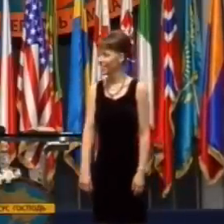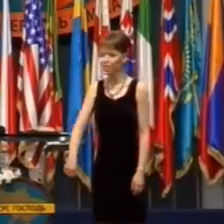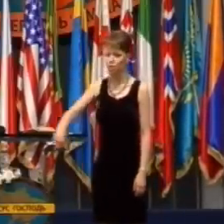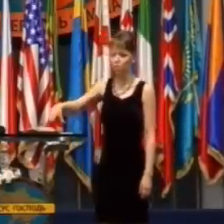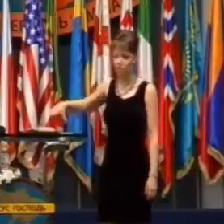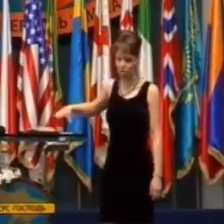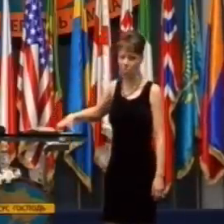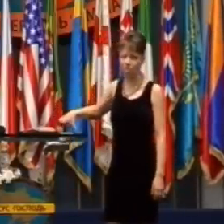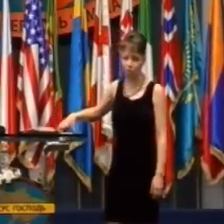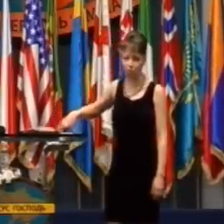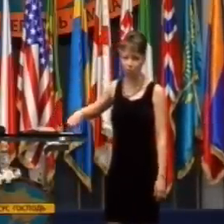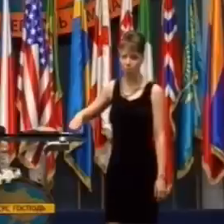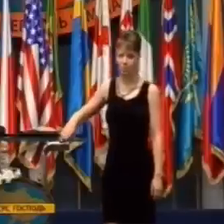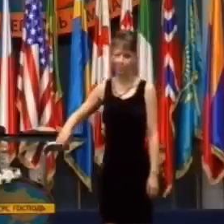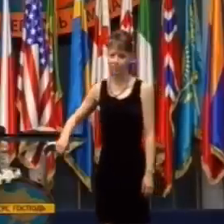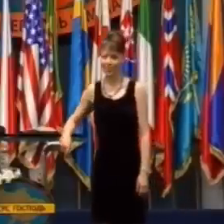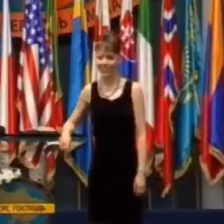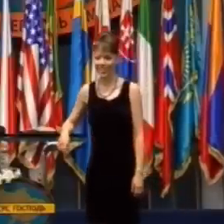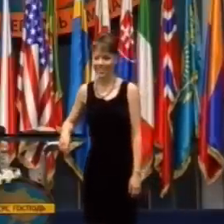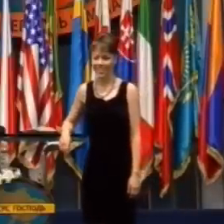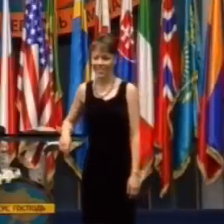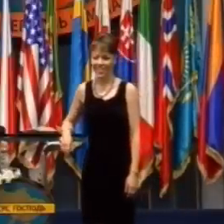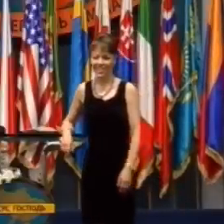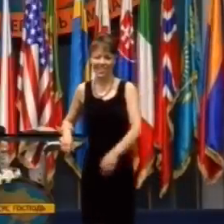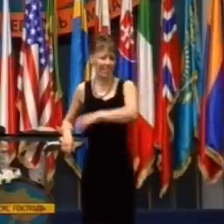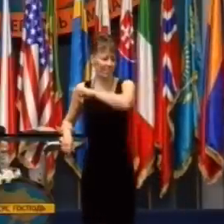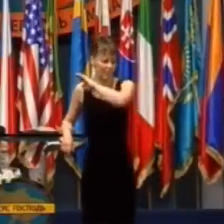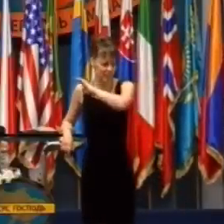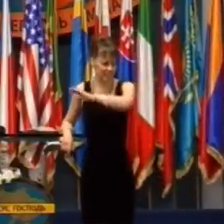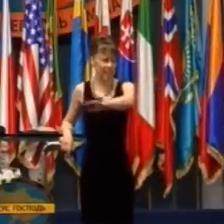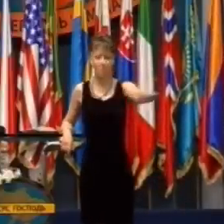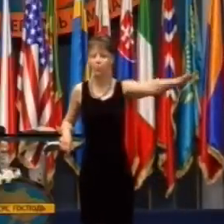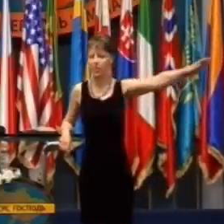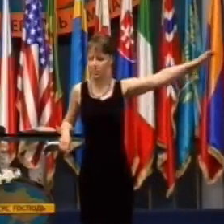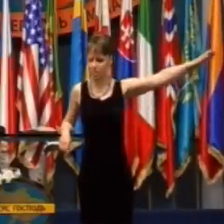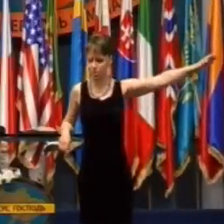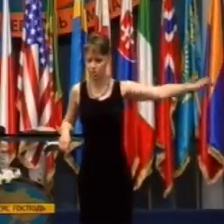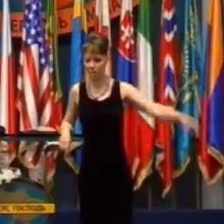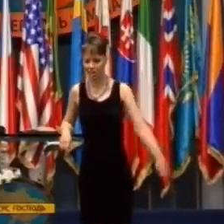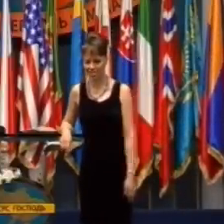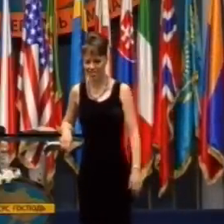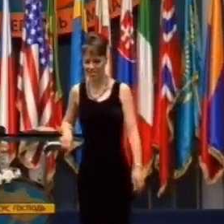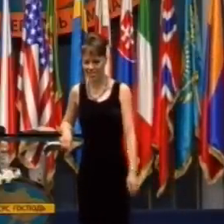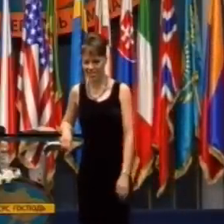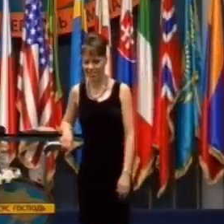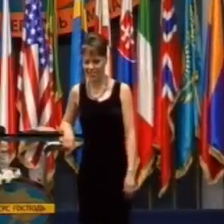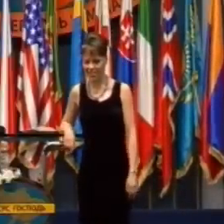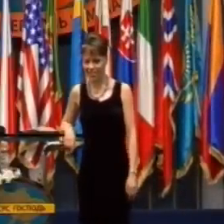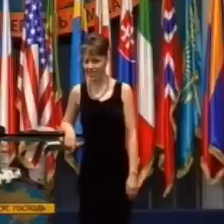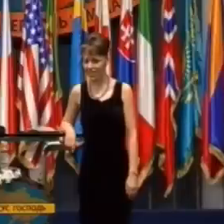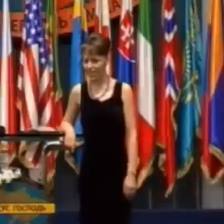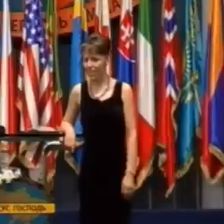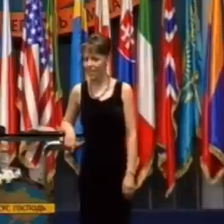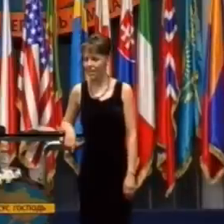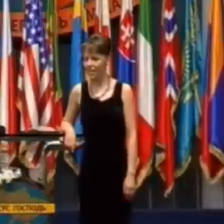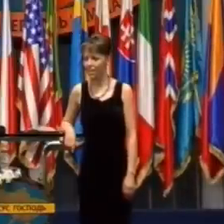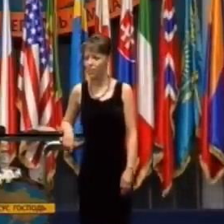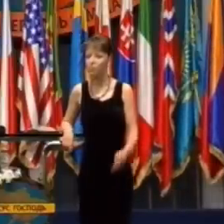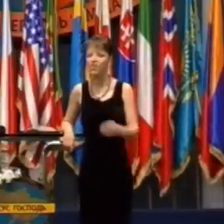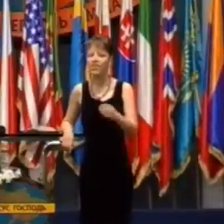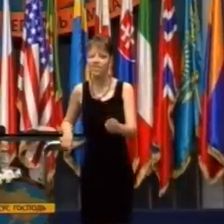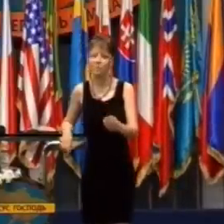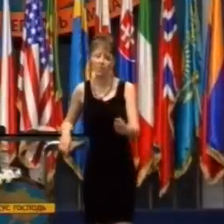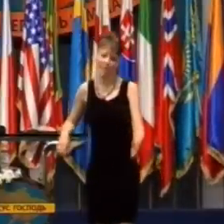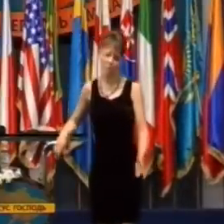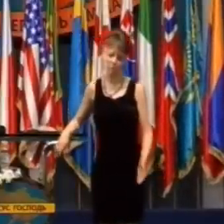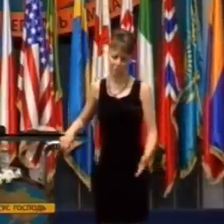Ježiš stláčal gombík a všetky problémy jednoducho zmizli. Prestaňte sa